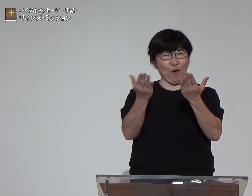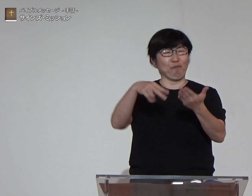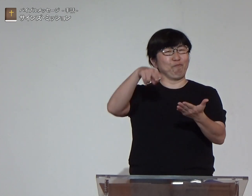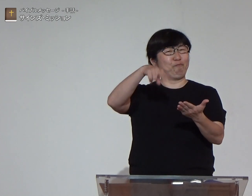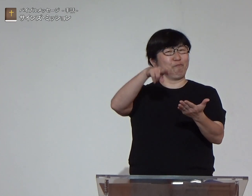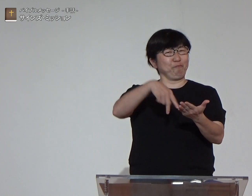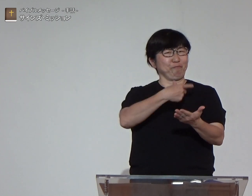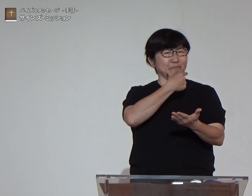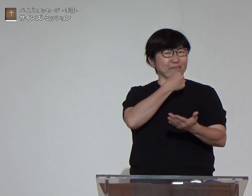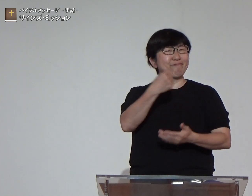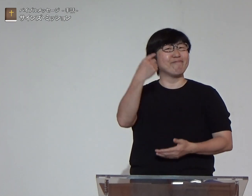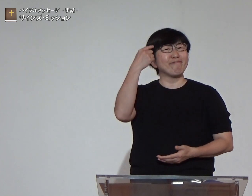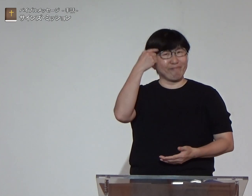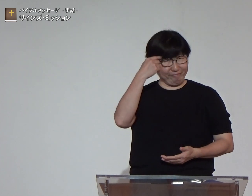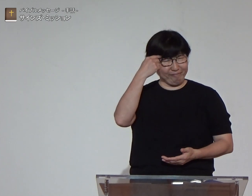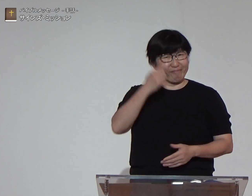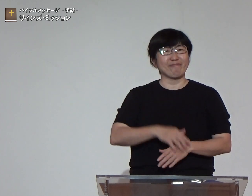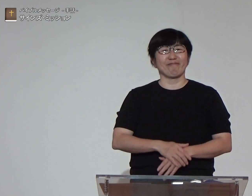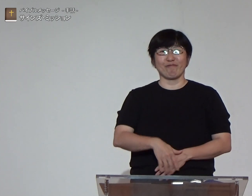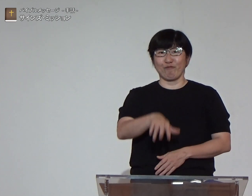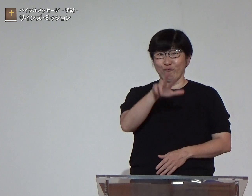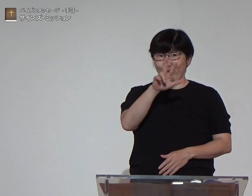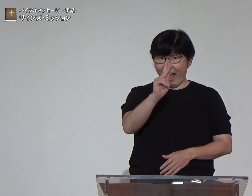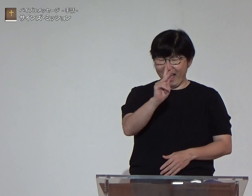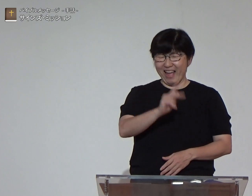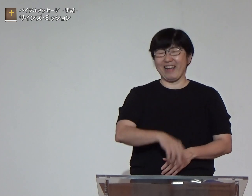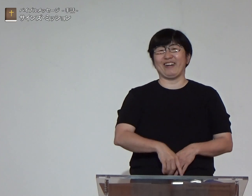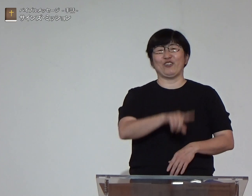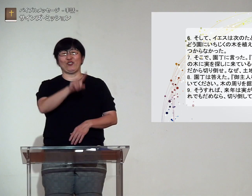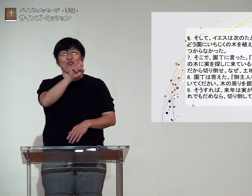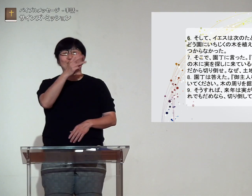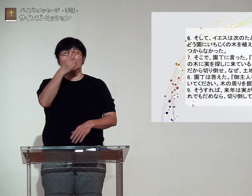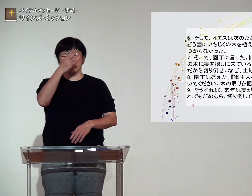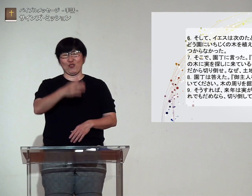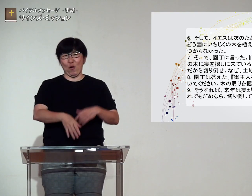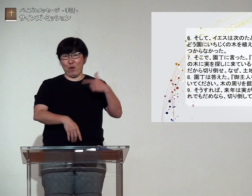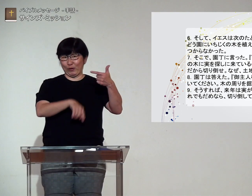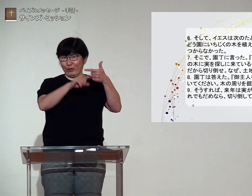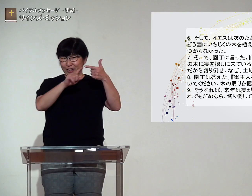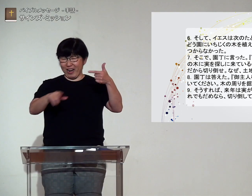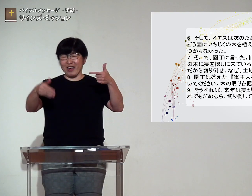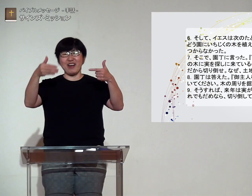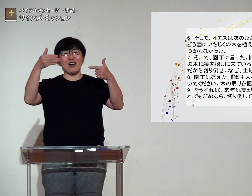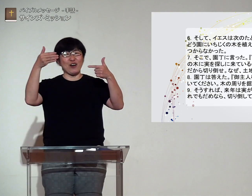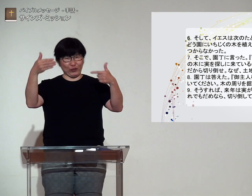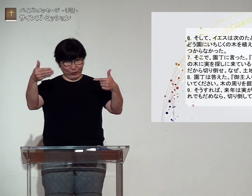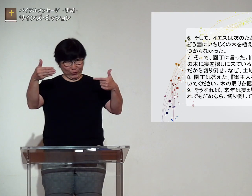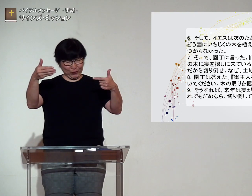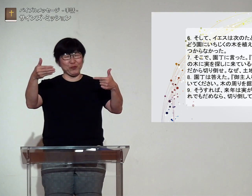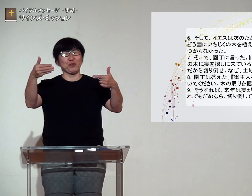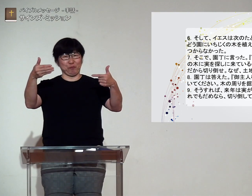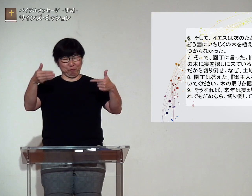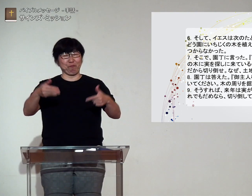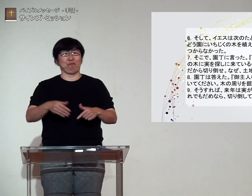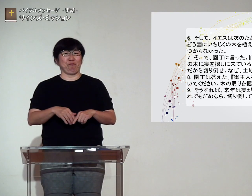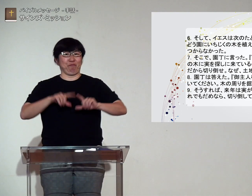ではまず聖書を読んでみたいと思いますルカ13章6節から9節